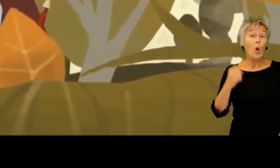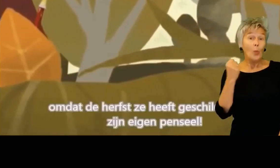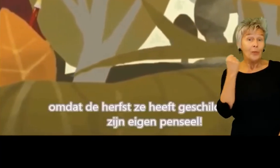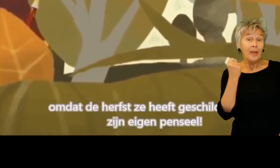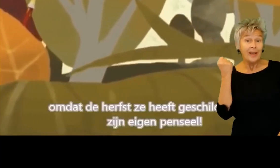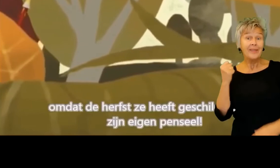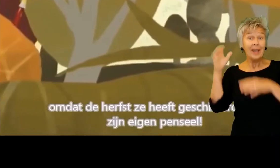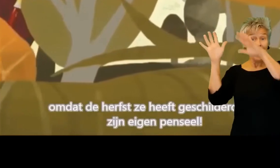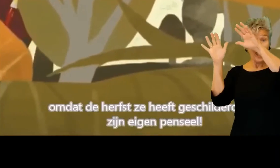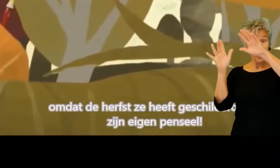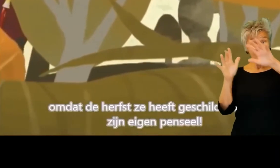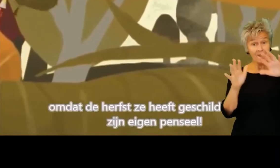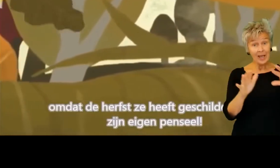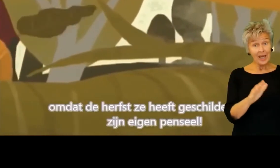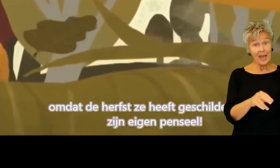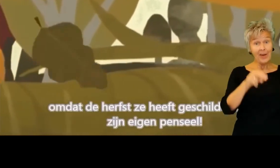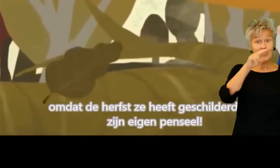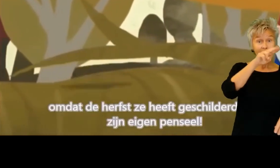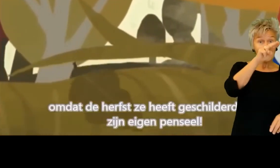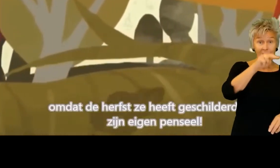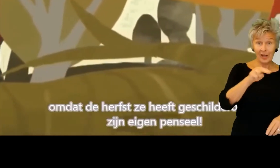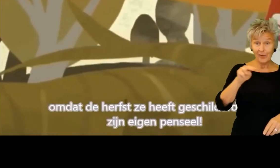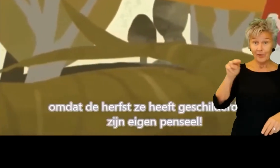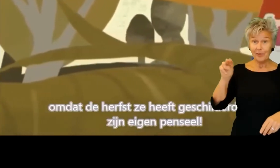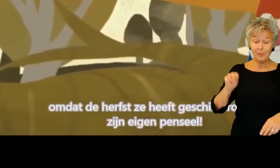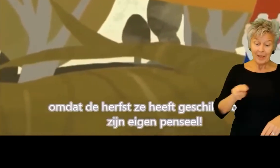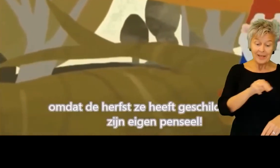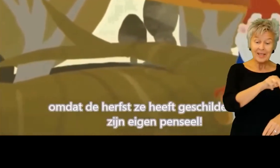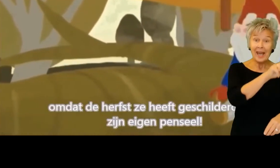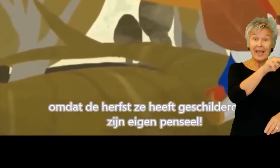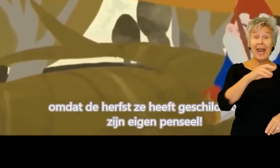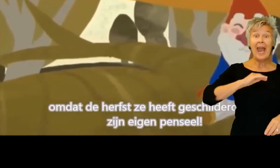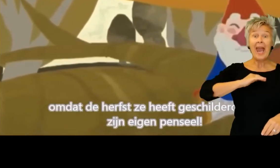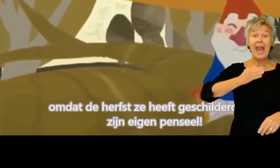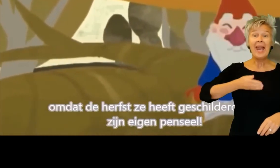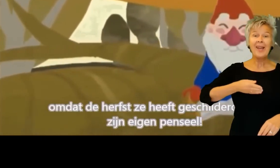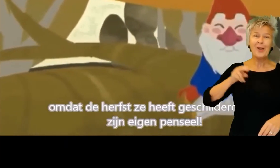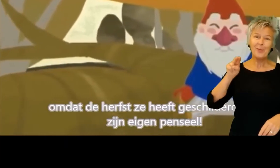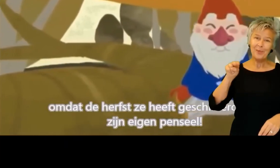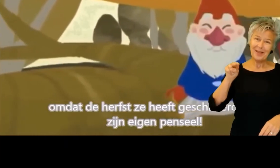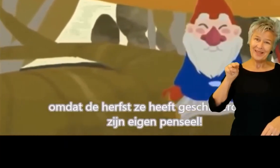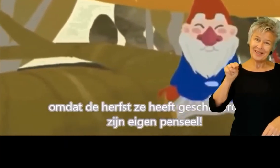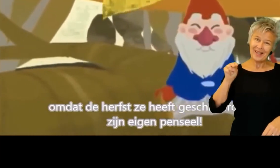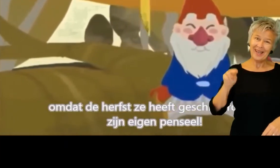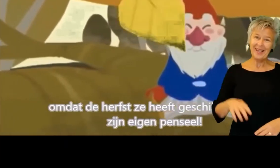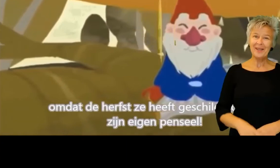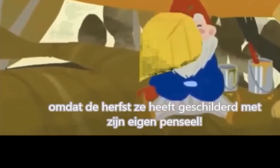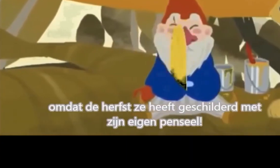Omdat de herfst ze heeft geschilderd met zijn eigen penseel.